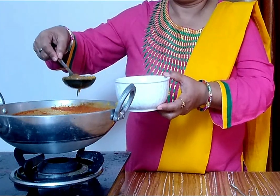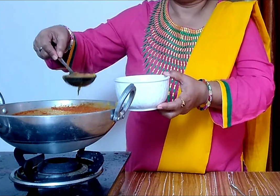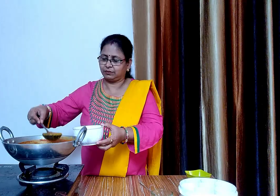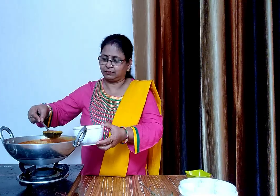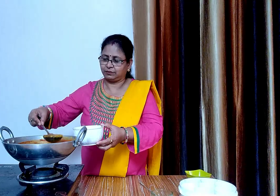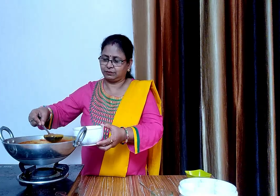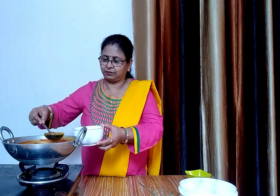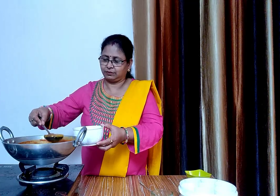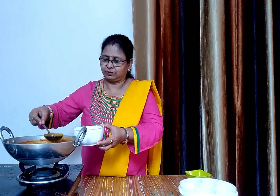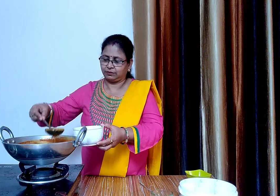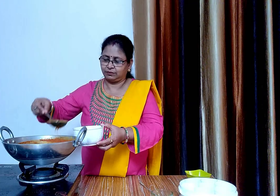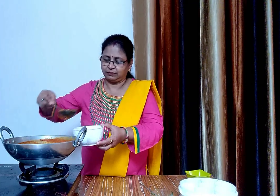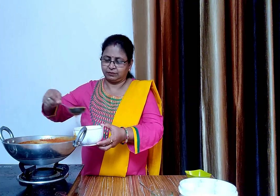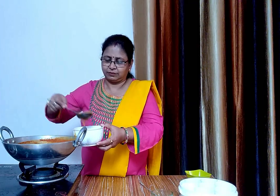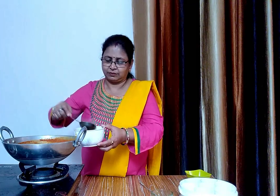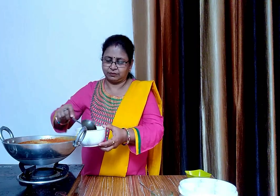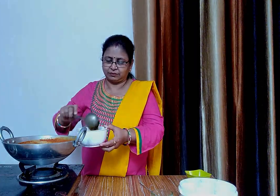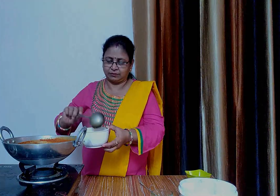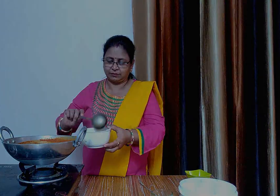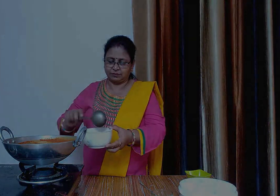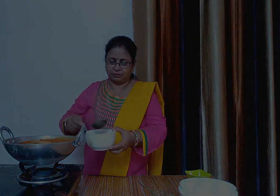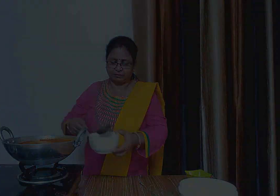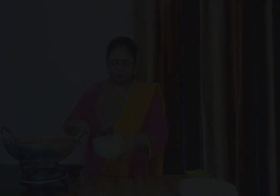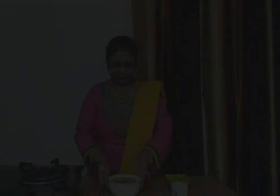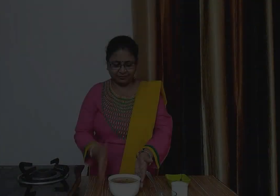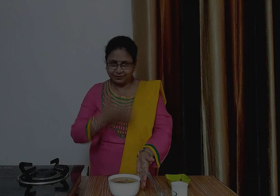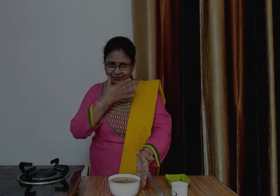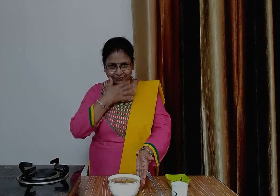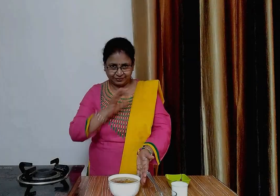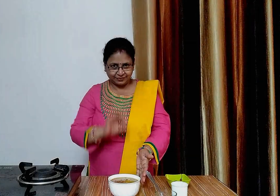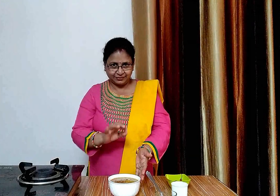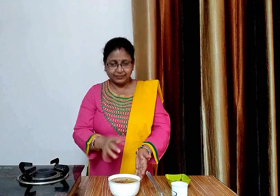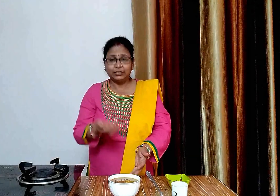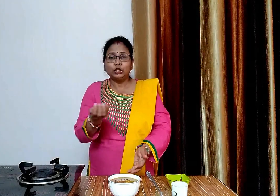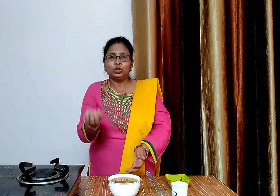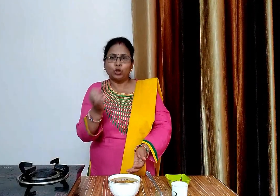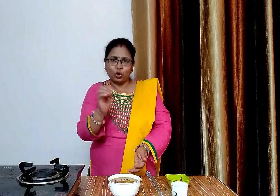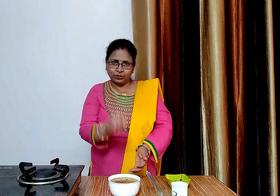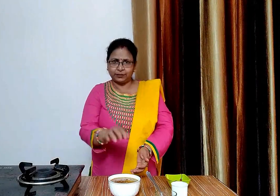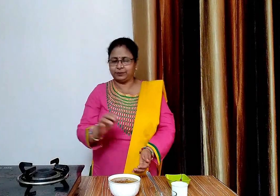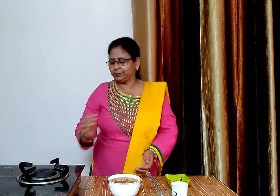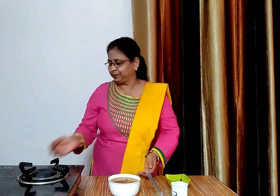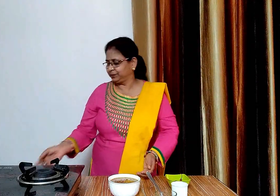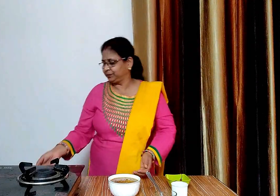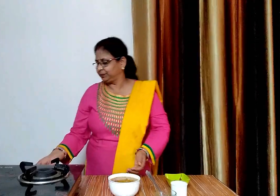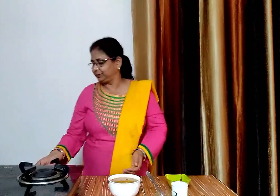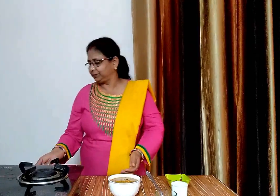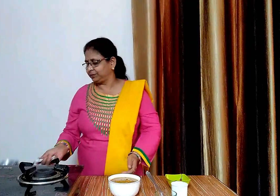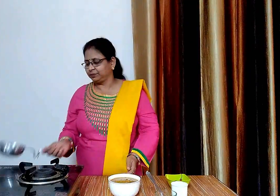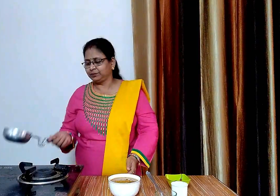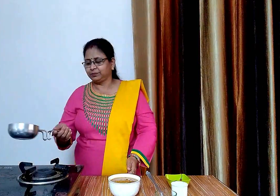दाल फ्राय हो चुकी है अब तड़की की तयारी करेंगे अब हम एक छोटे से बटन को गैस पर रखेंगे